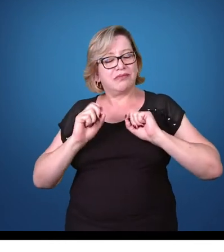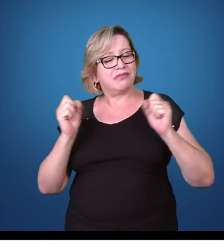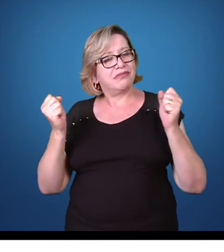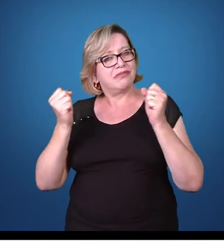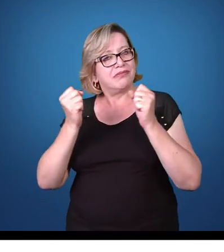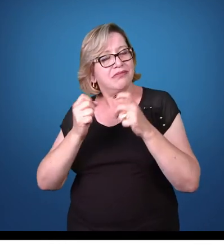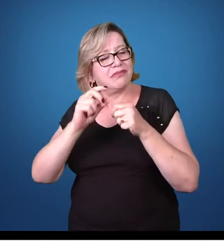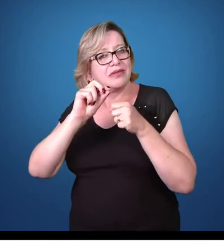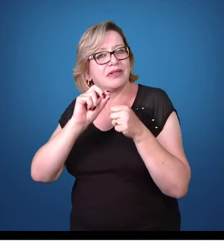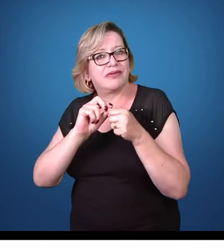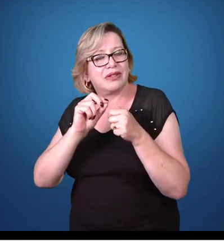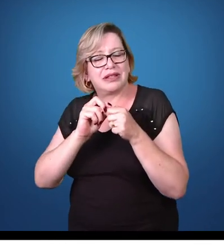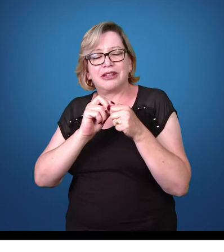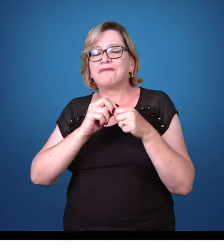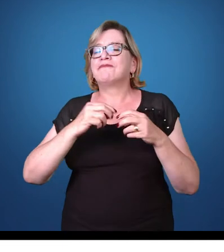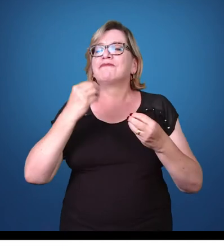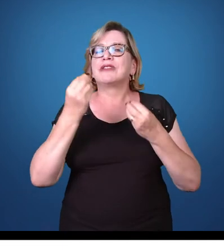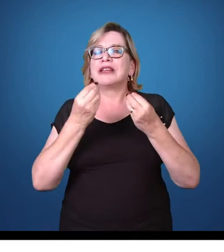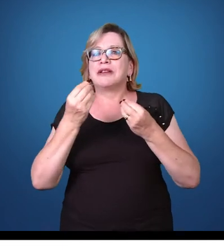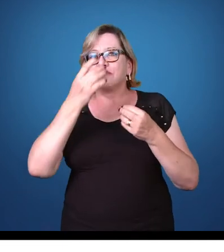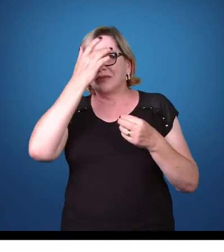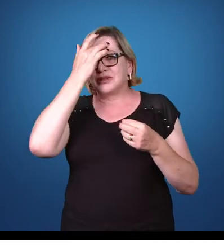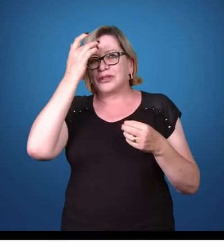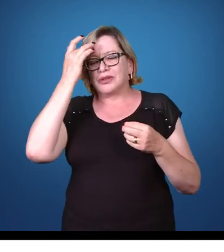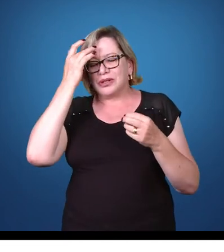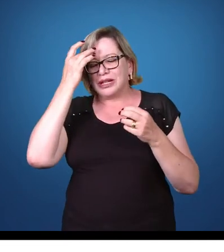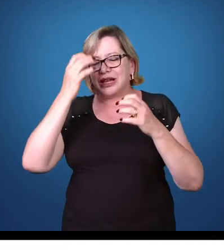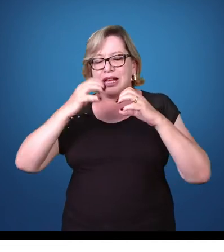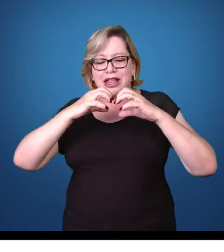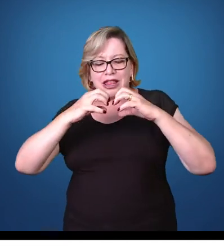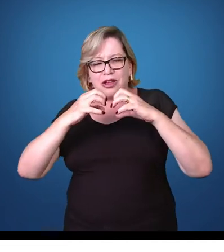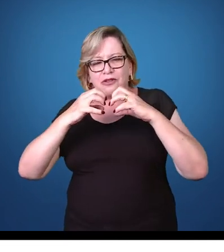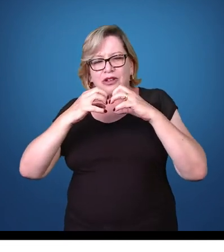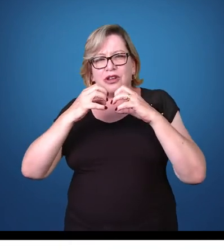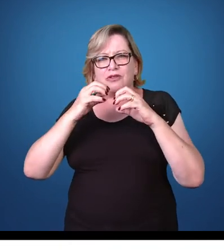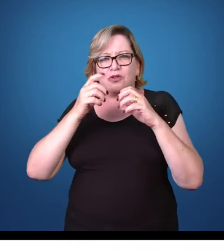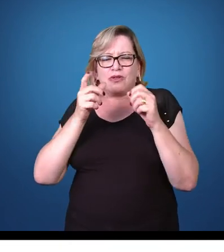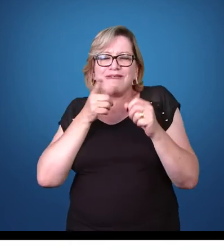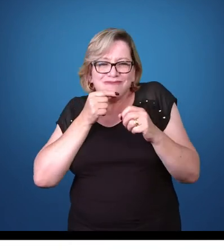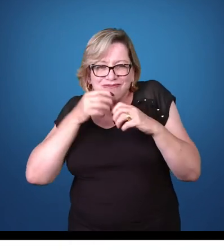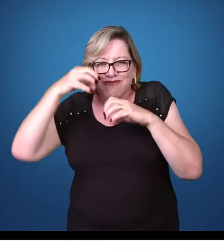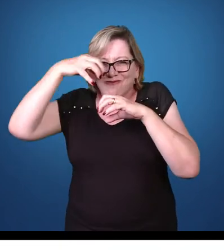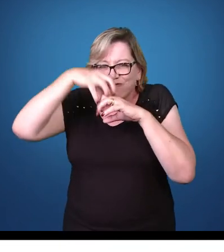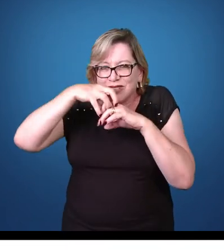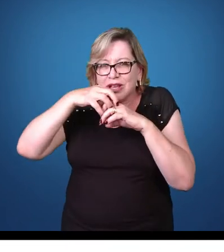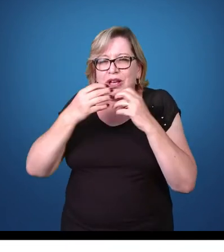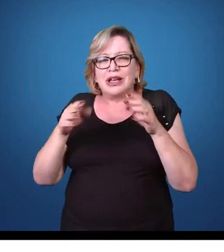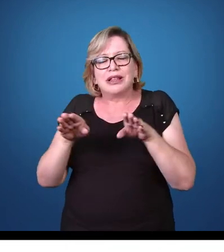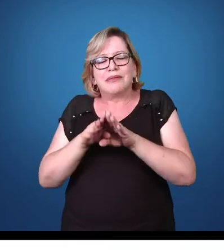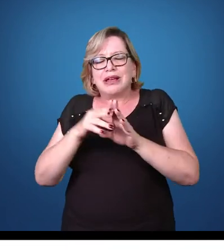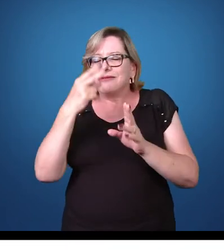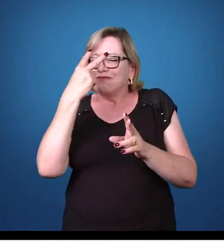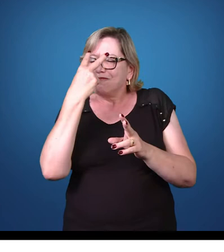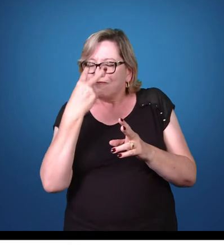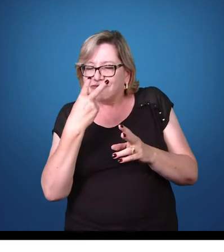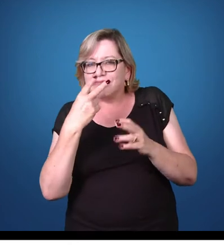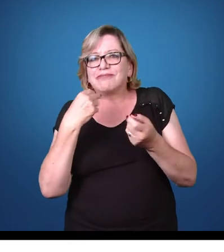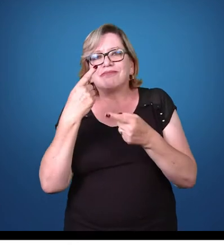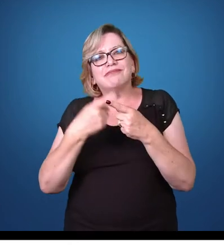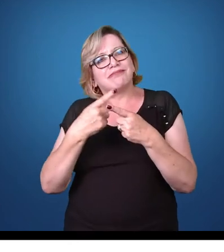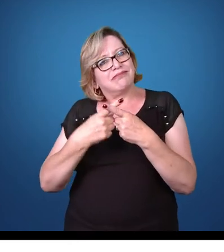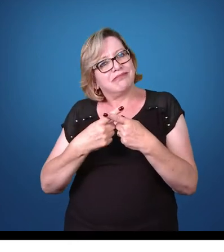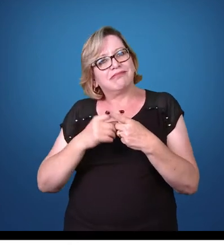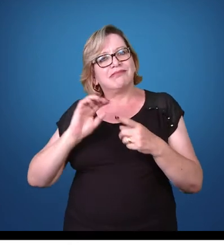pode vir a ser consequências como hidrocefalia, pode levar a criança à cegueira, tudo por conta da